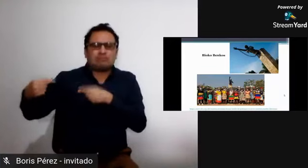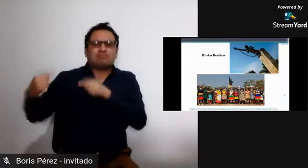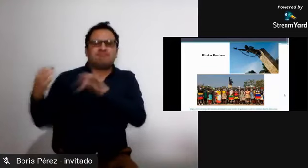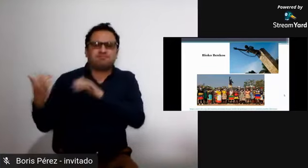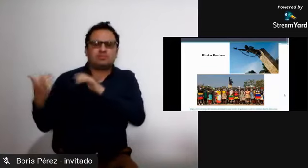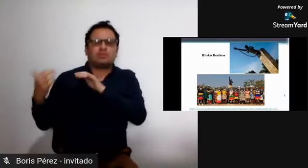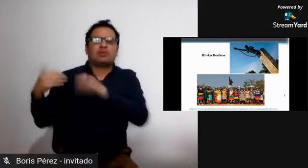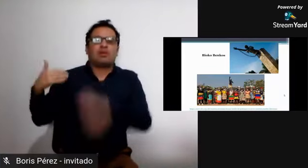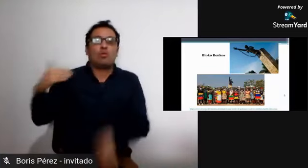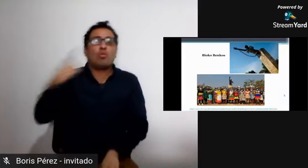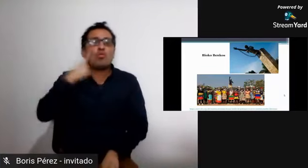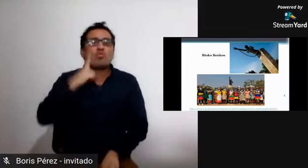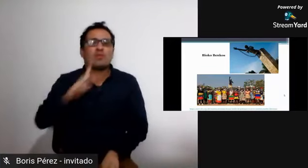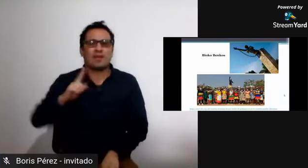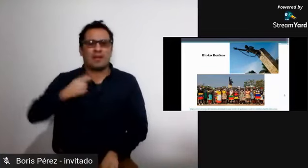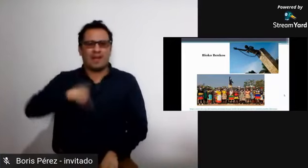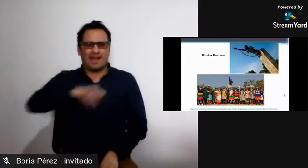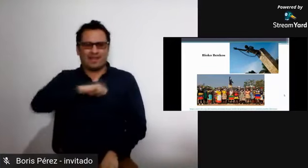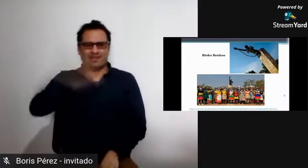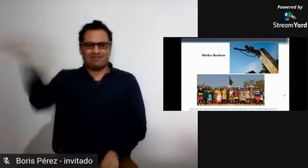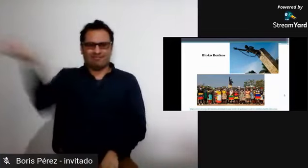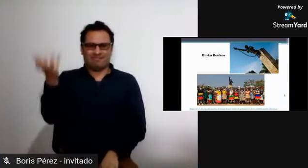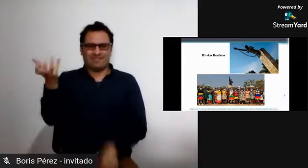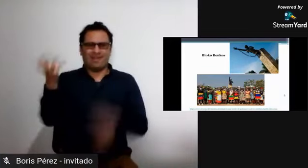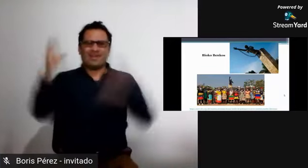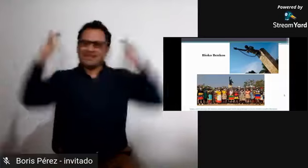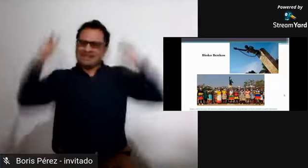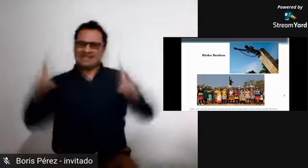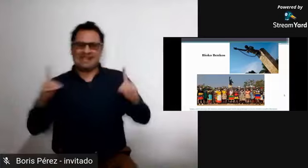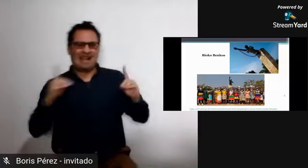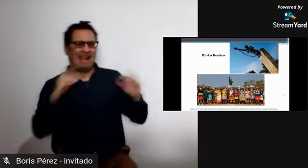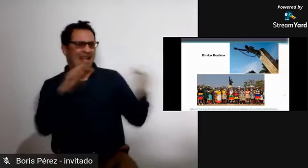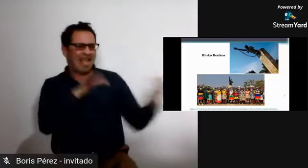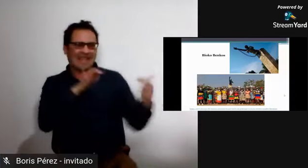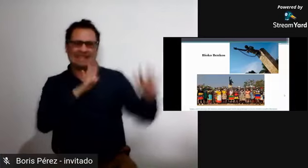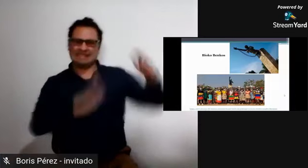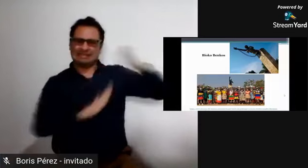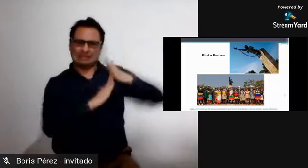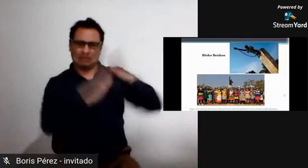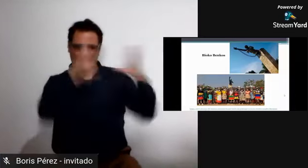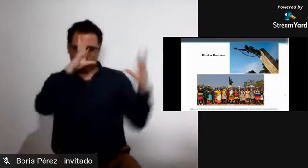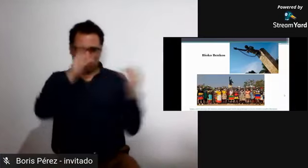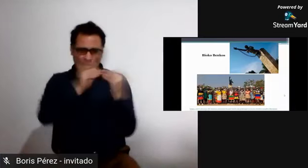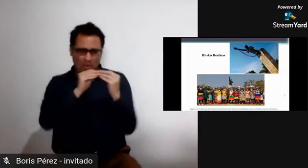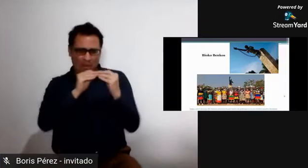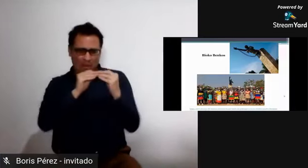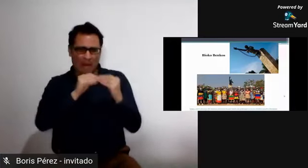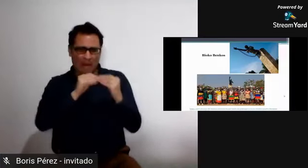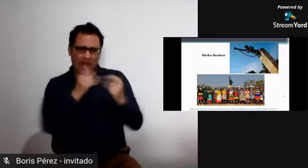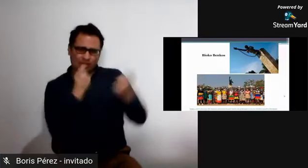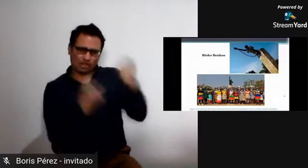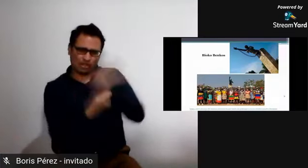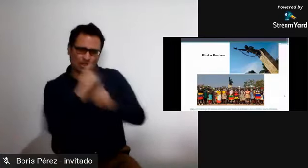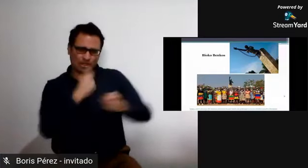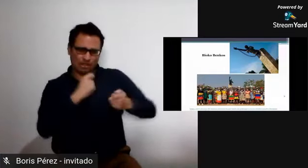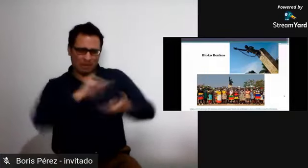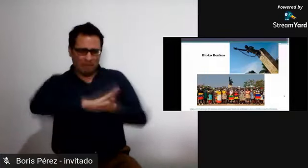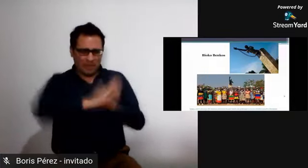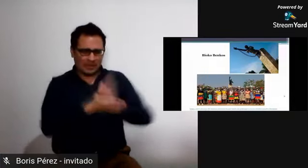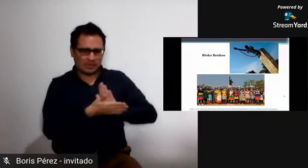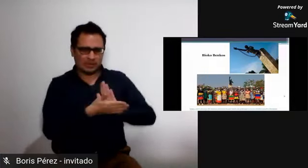esclavitud y busca su libertad.